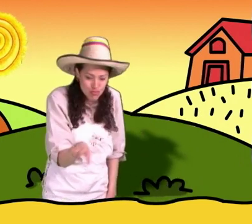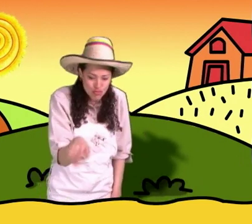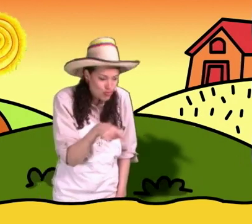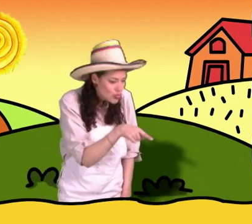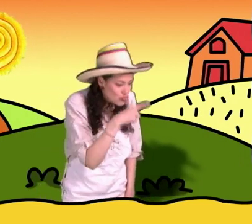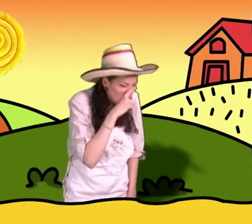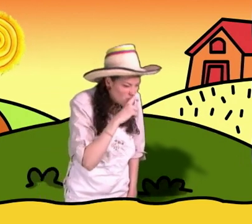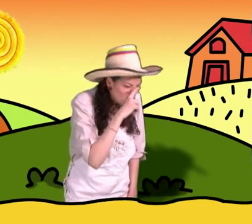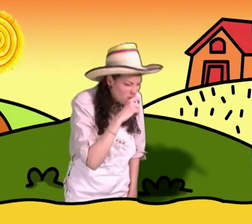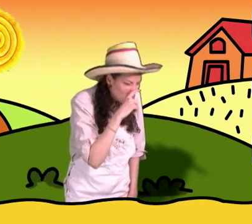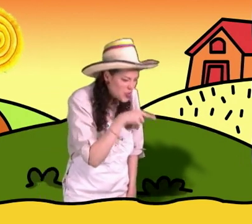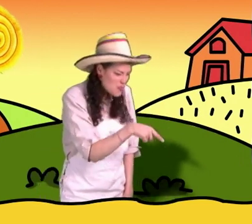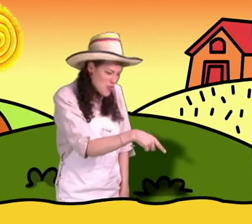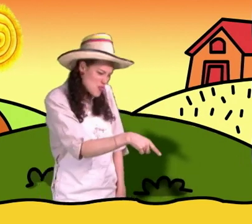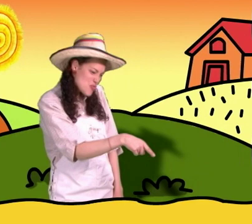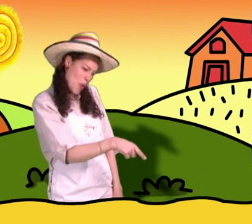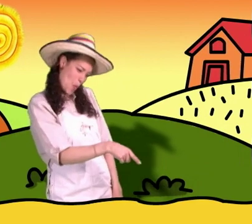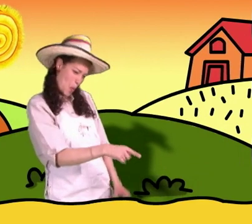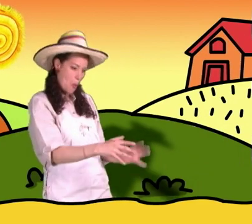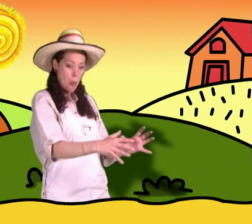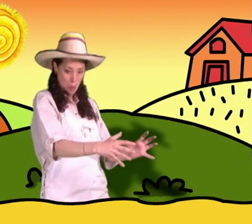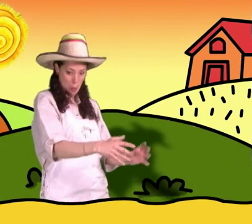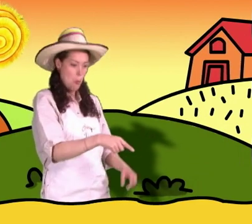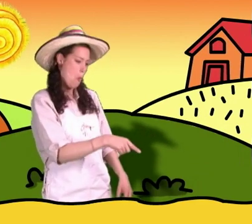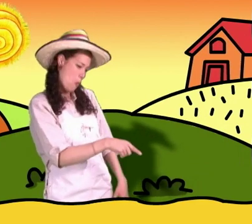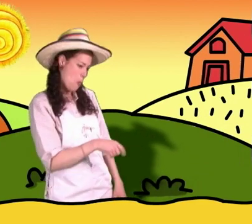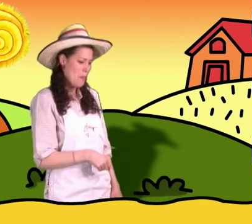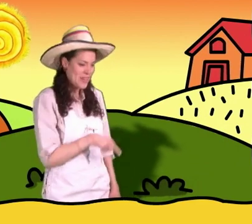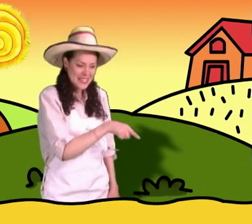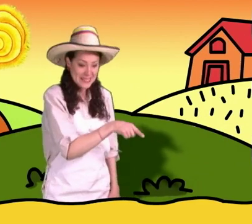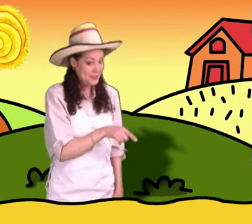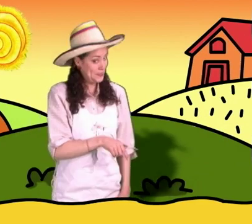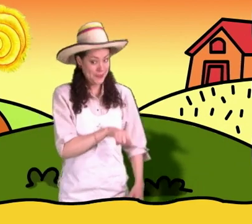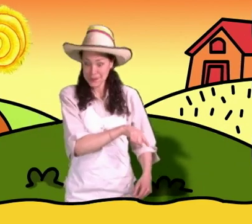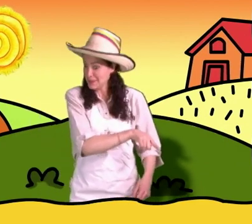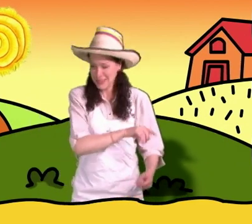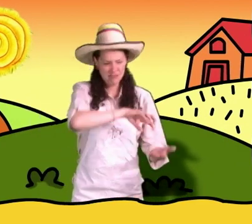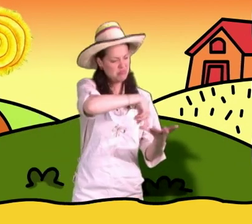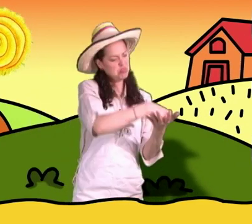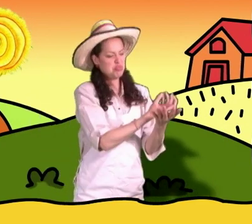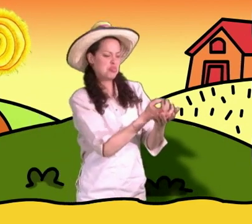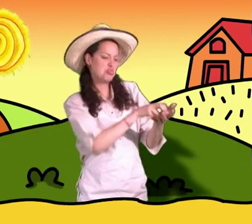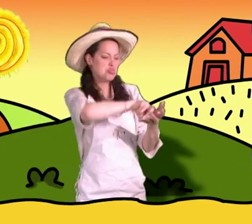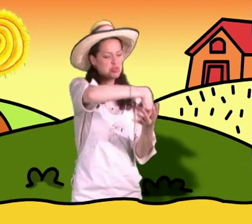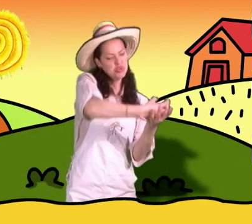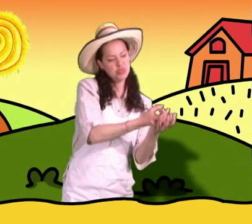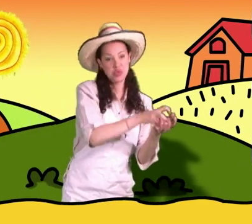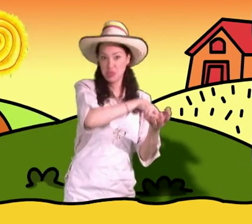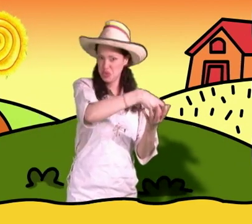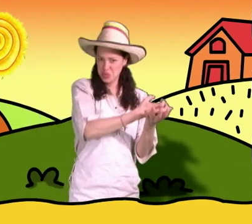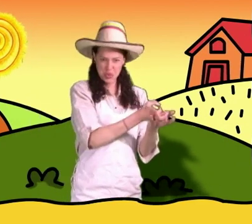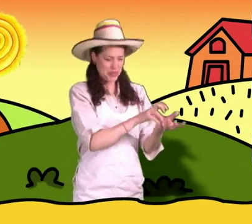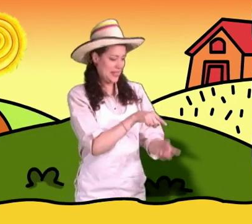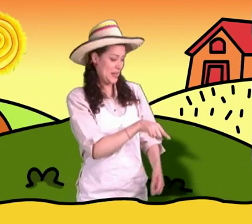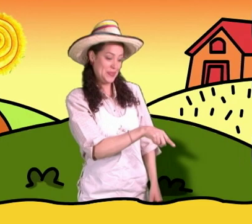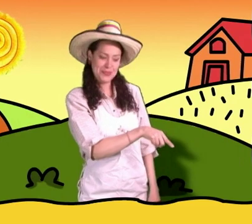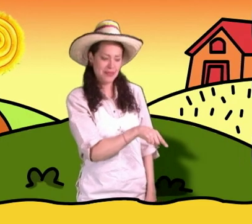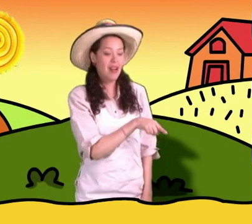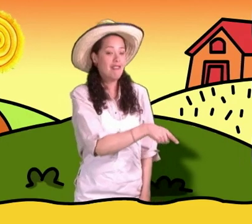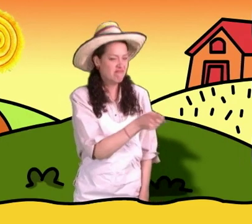Miren, aquí encontramos el cerdo. Es muy bonito y es grande y le encanta revolcarse